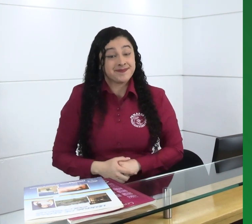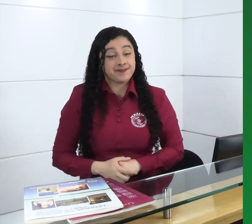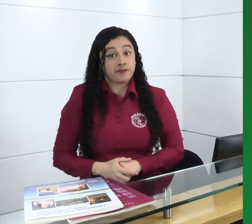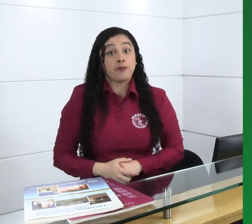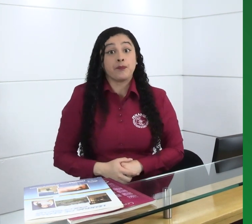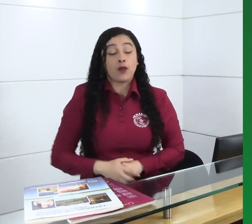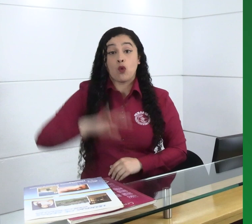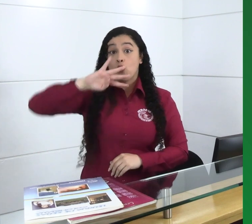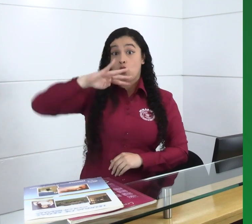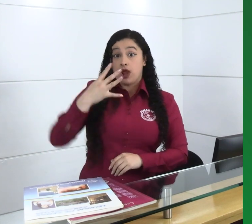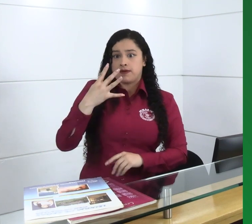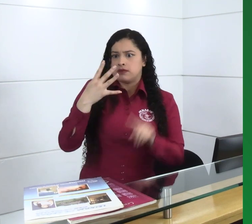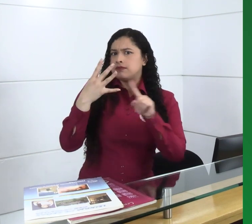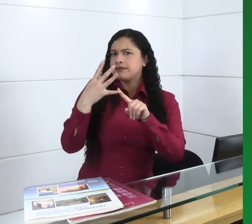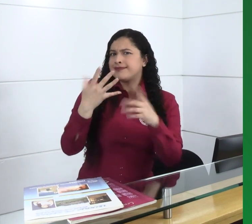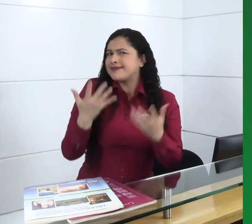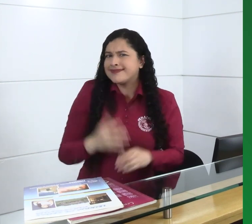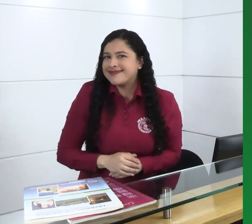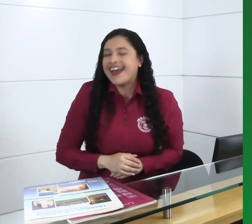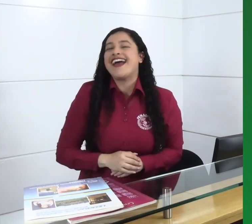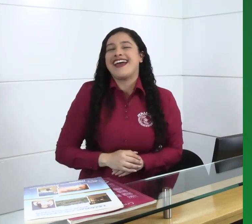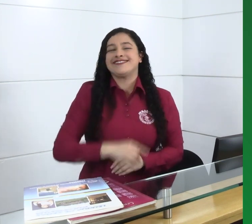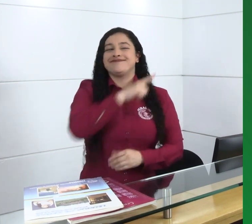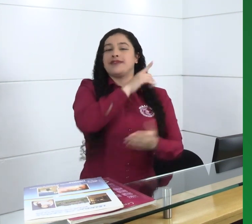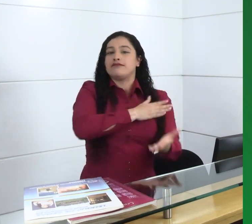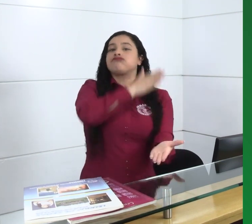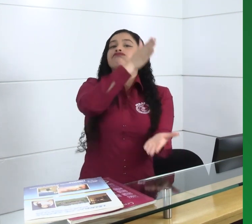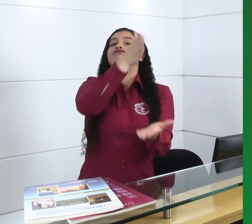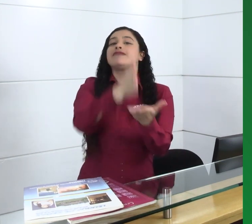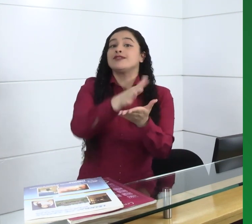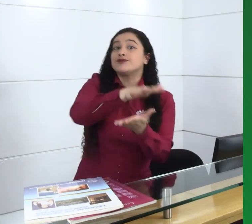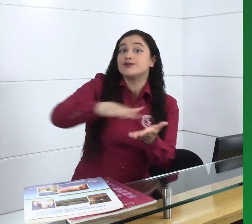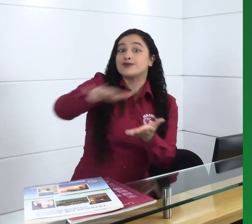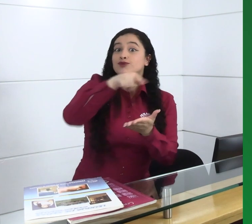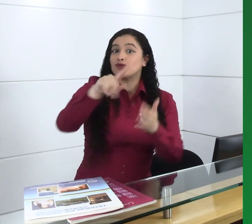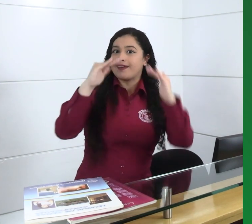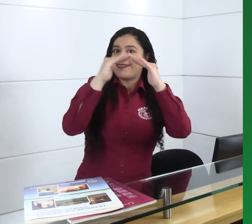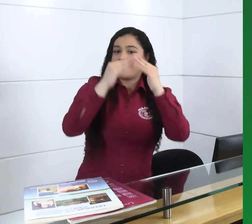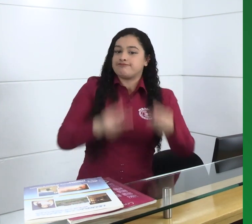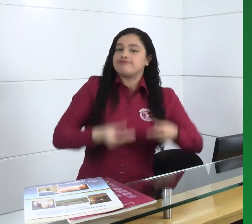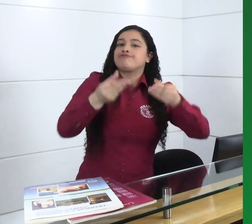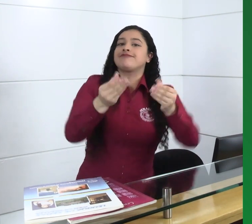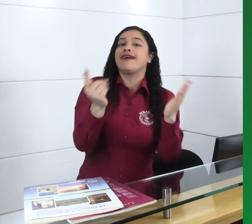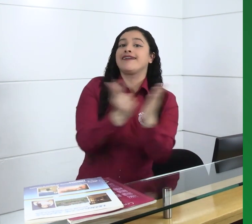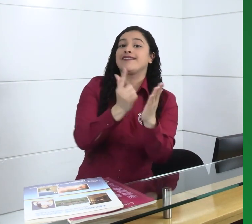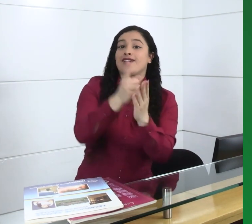Y cuarto, recibe el pedido en tu hogar.